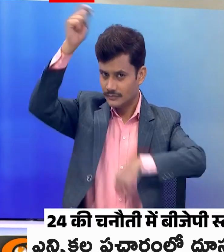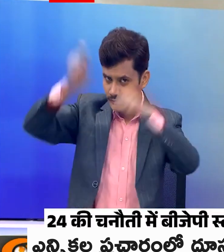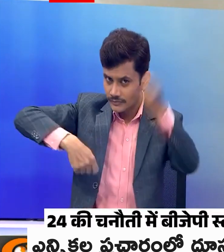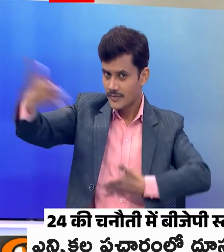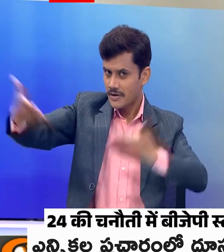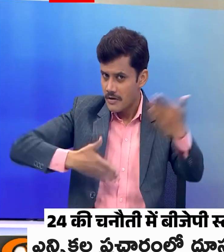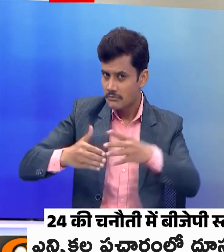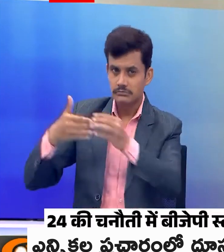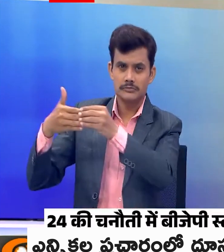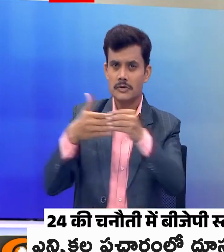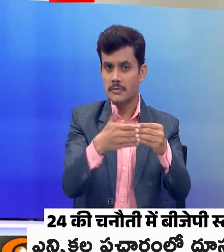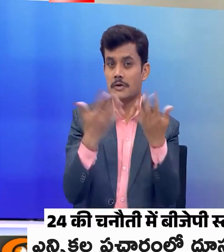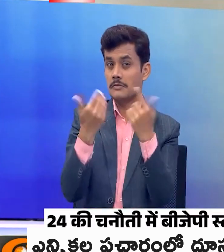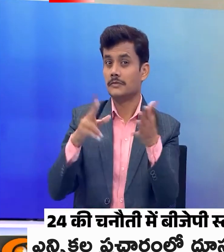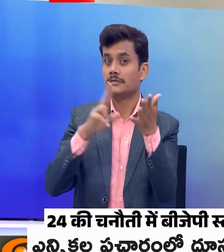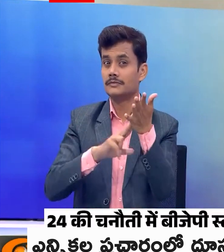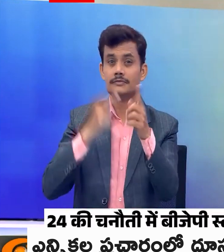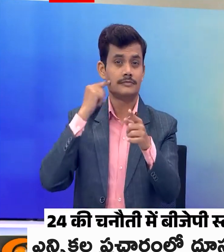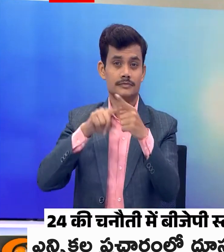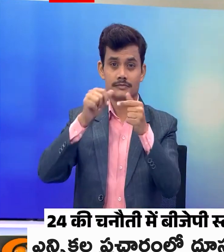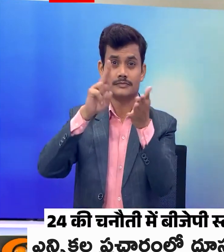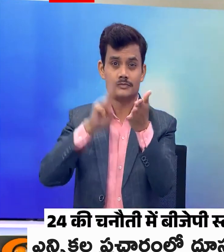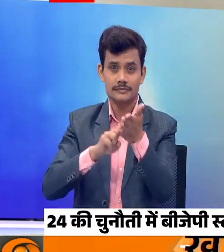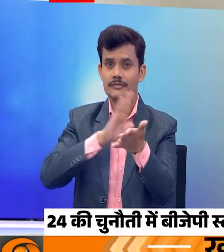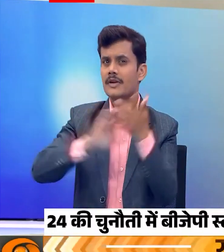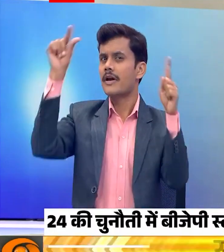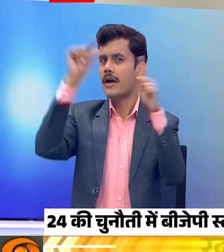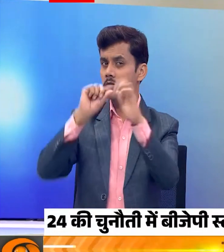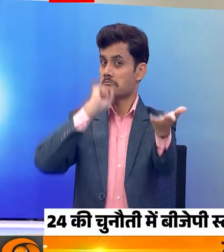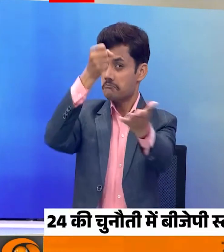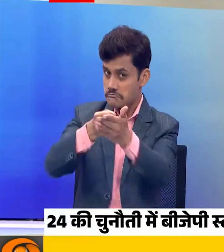सम्हालेंगे कमान नितिन गटकरी हिमाचल में भरेंगे हुँकार